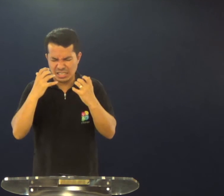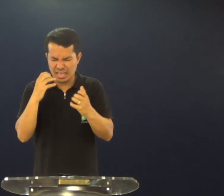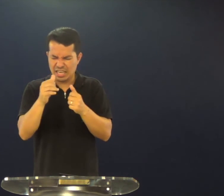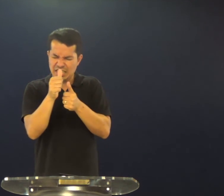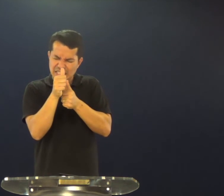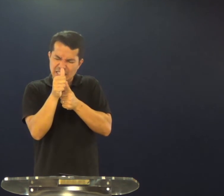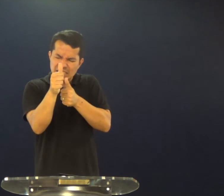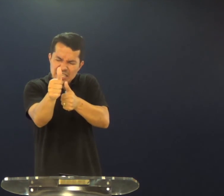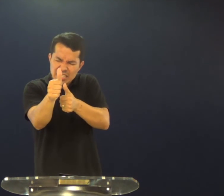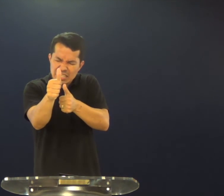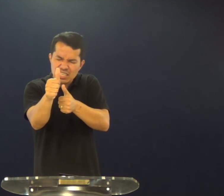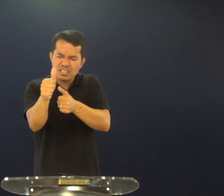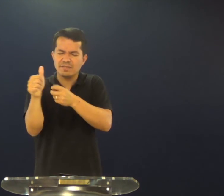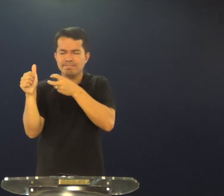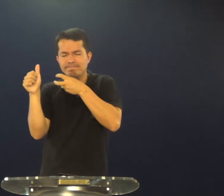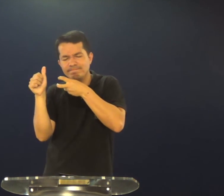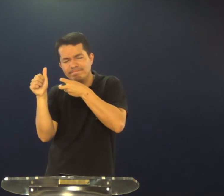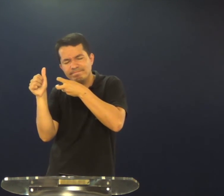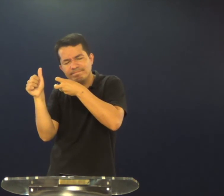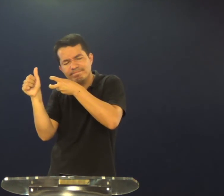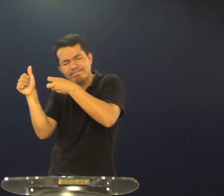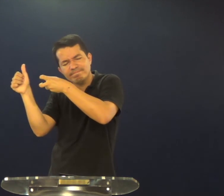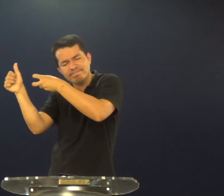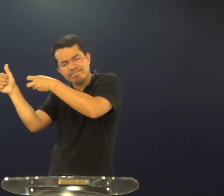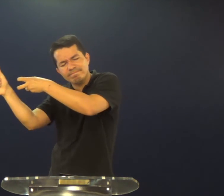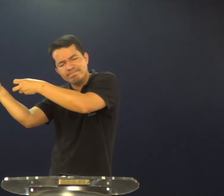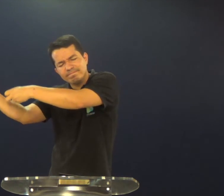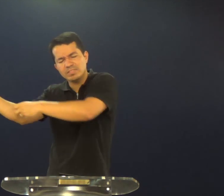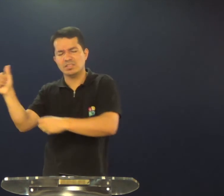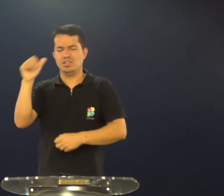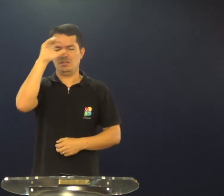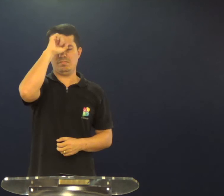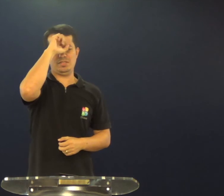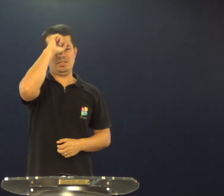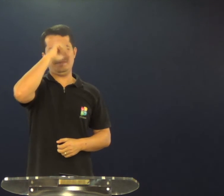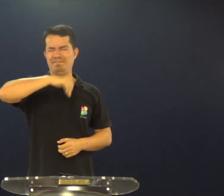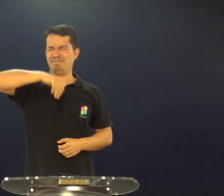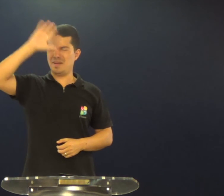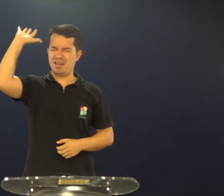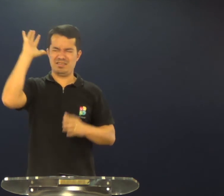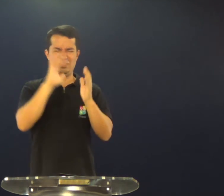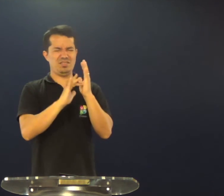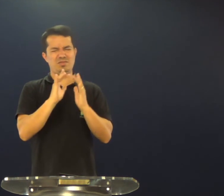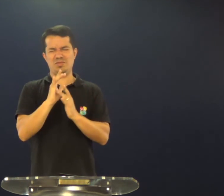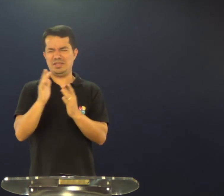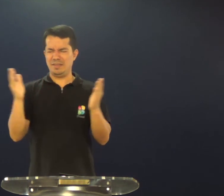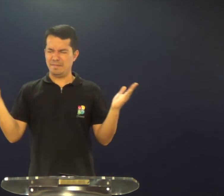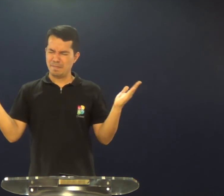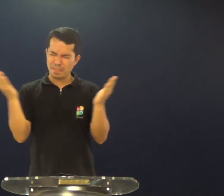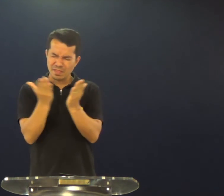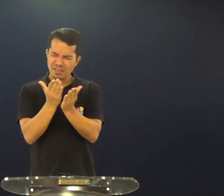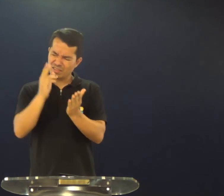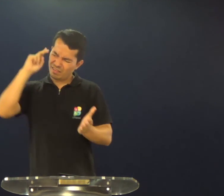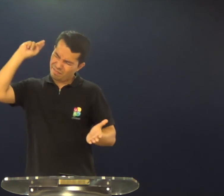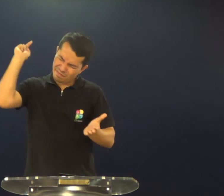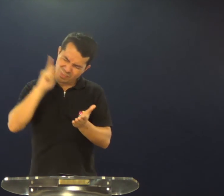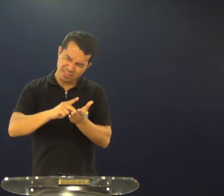aqui estamos para seguir e aprender do Senhor, nós queremos aprender mais de Jesus,